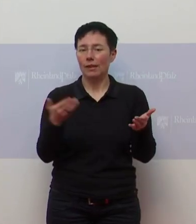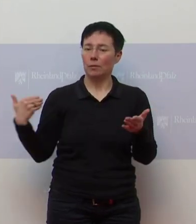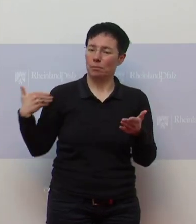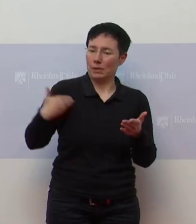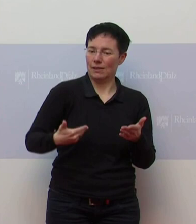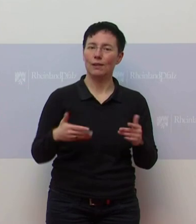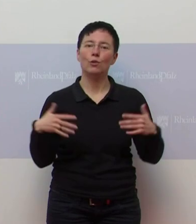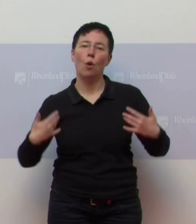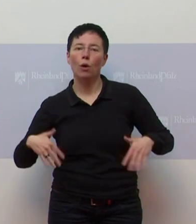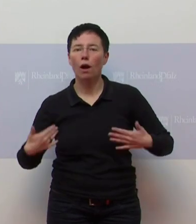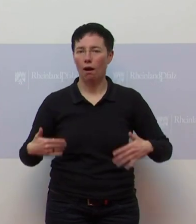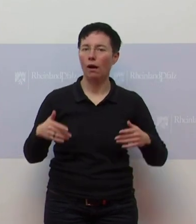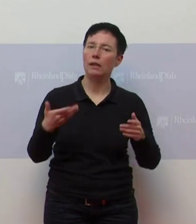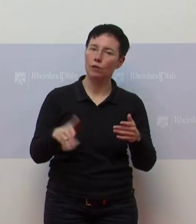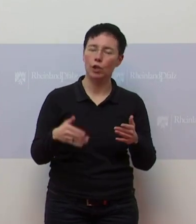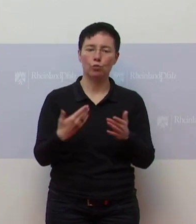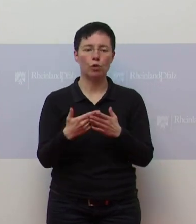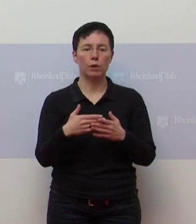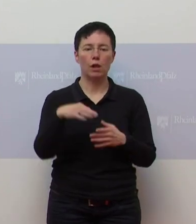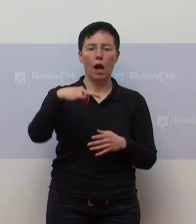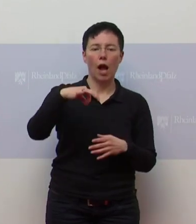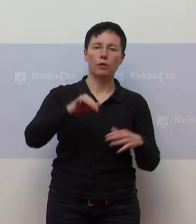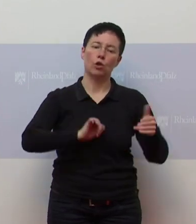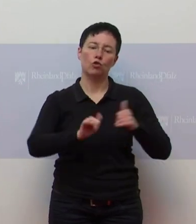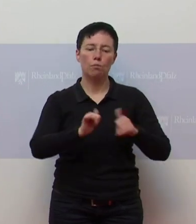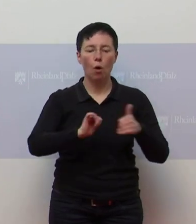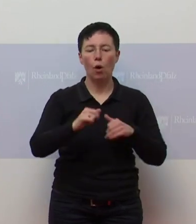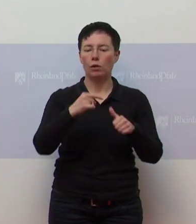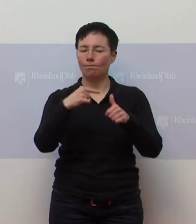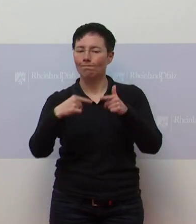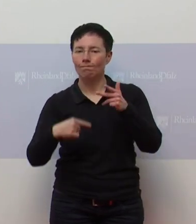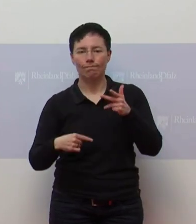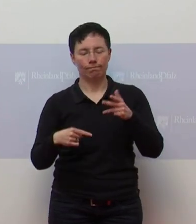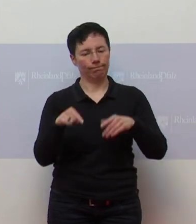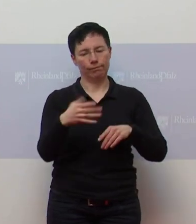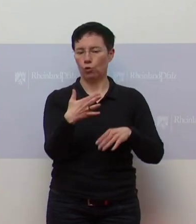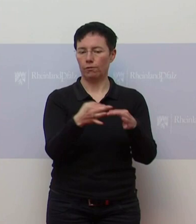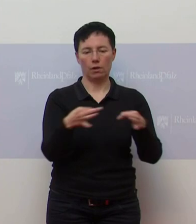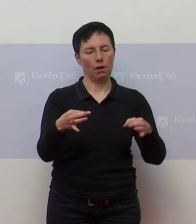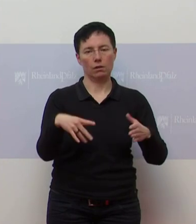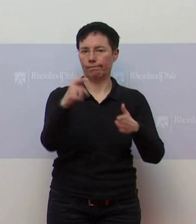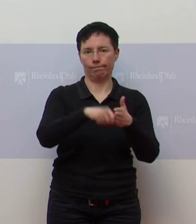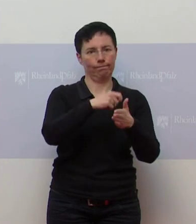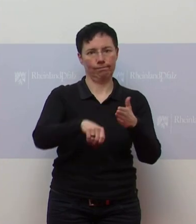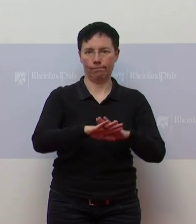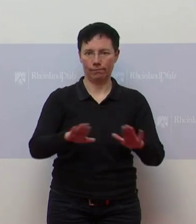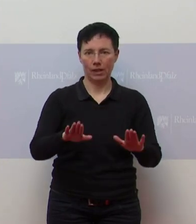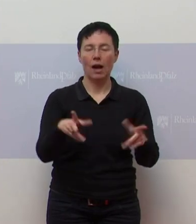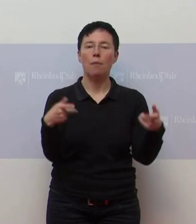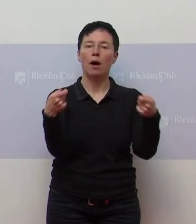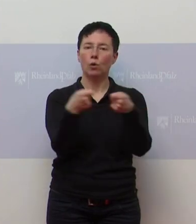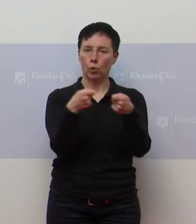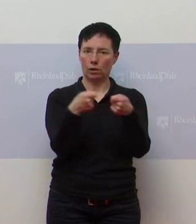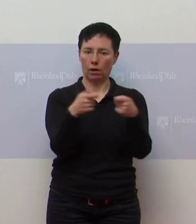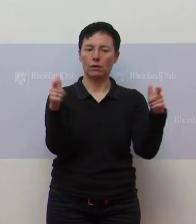Lockerungen hatten, mal mit Einzelsport oder ähnliche Dinge, das wird dann nicht sein. Aber die Kontaktbeschränkung bleibt so